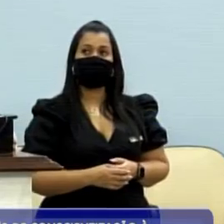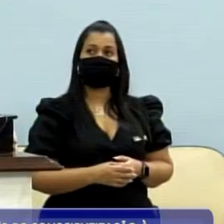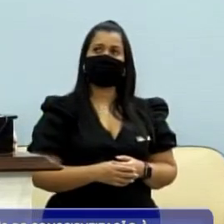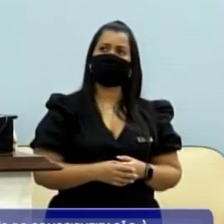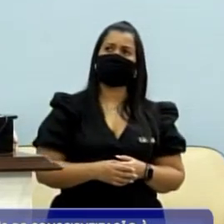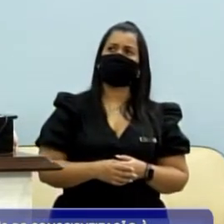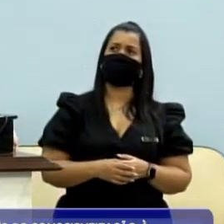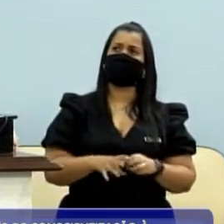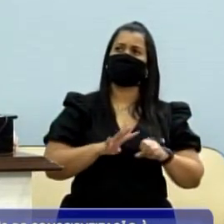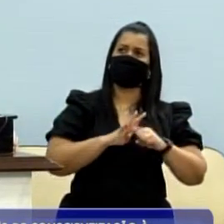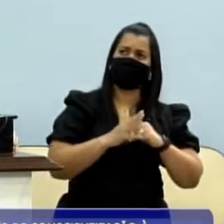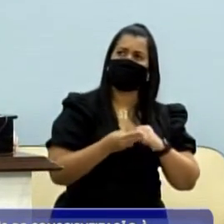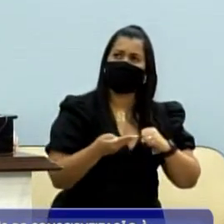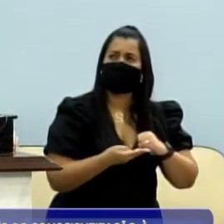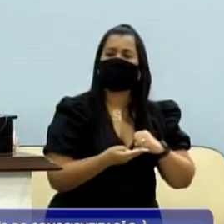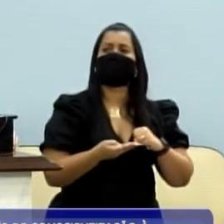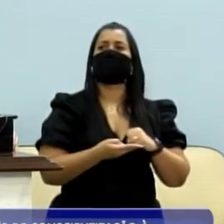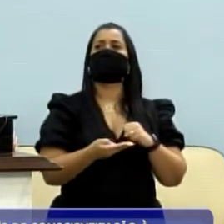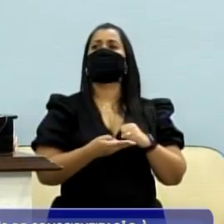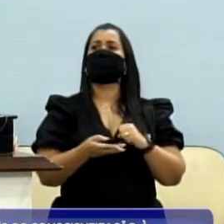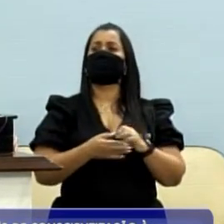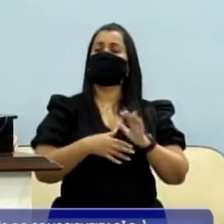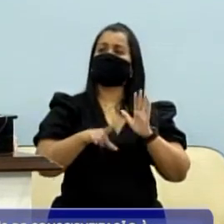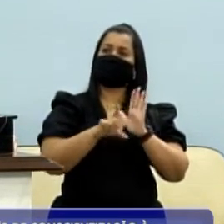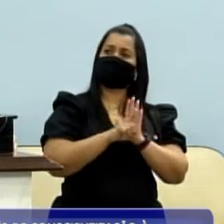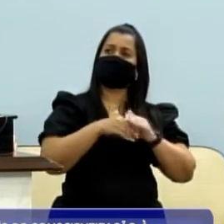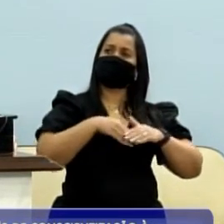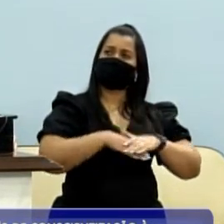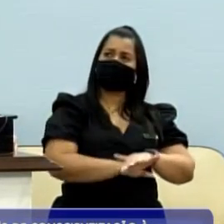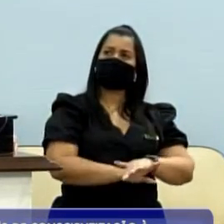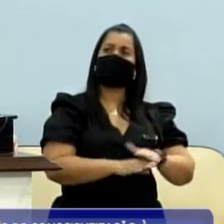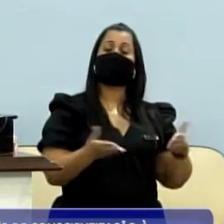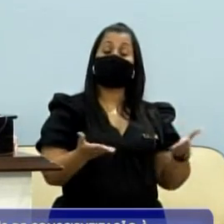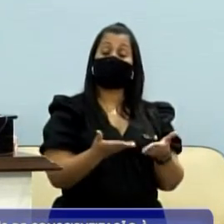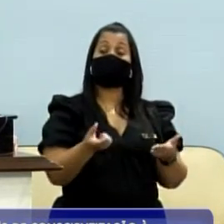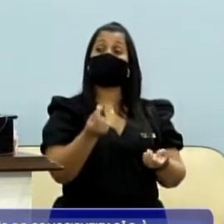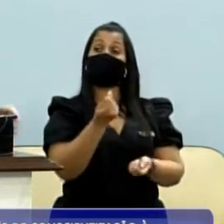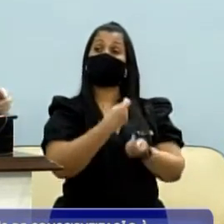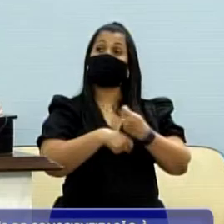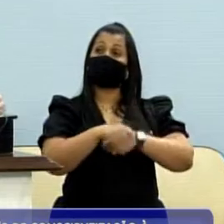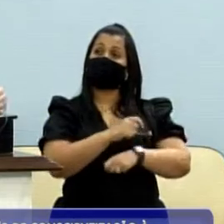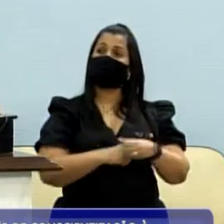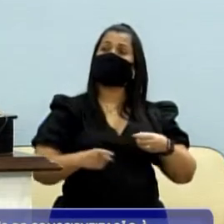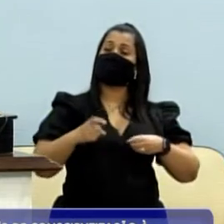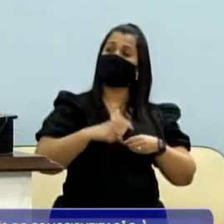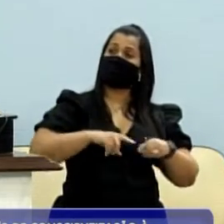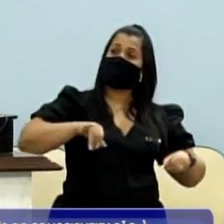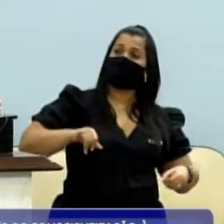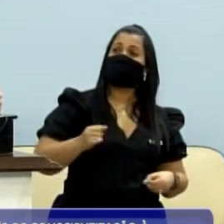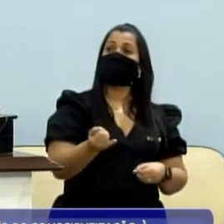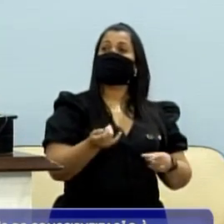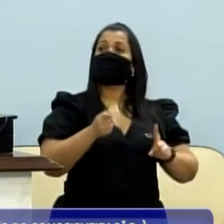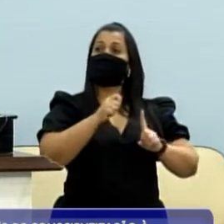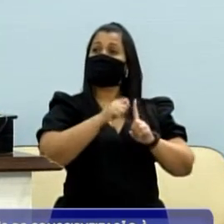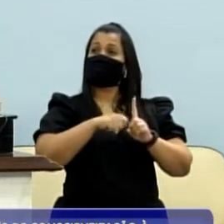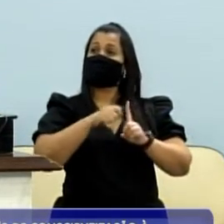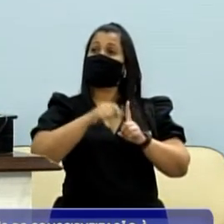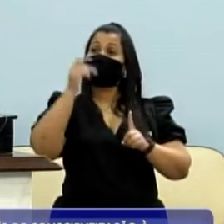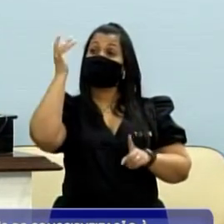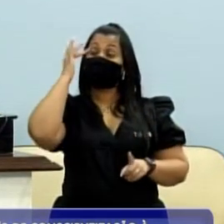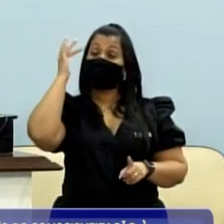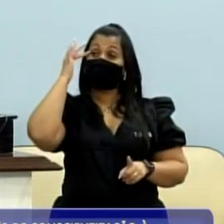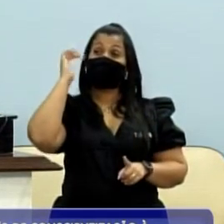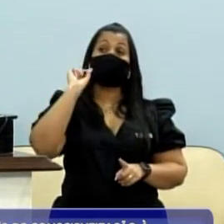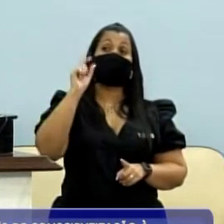muito com a pandemia, essa lei ficou meio adormecida, ainda mais agora que a economia está voltando. Eu quero aproveitar este mês da conscientização